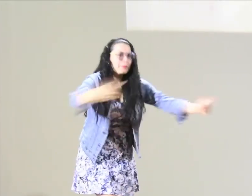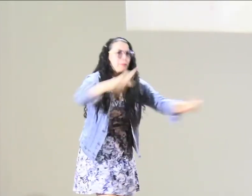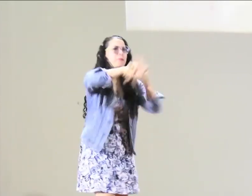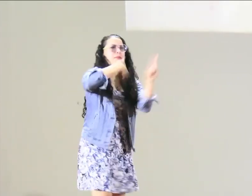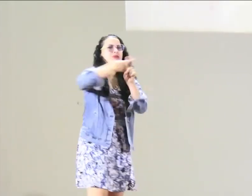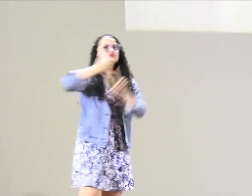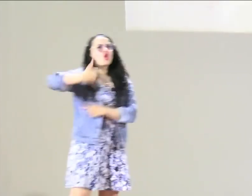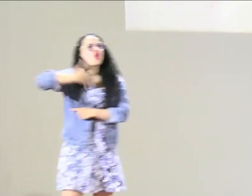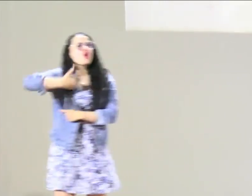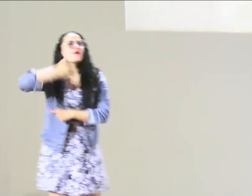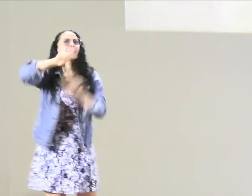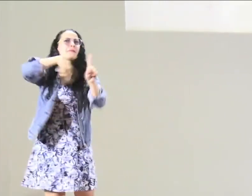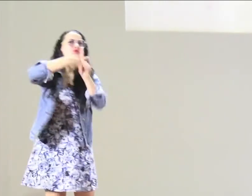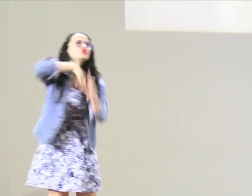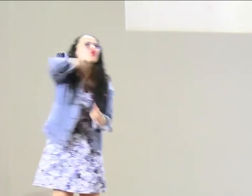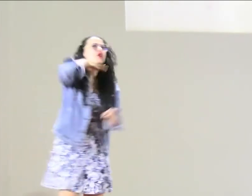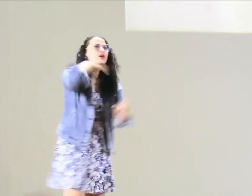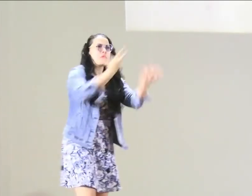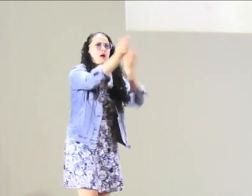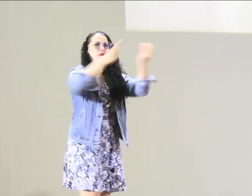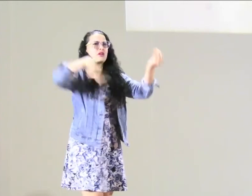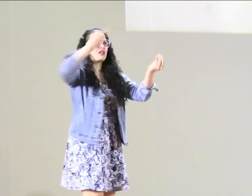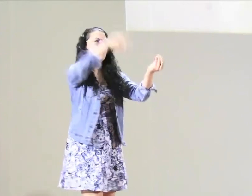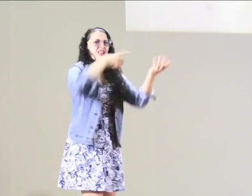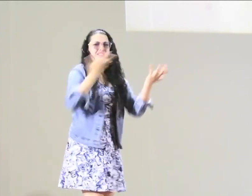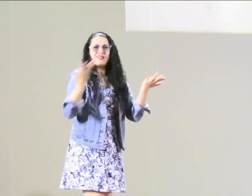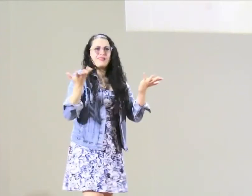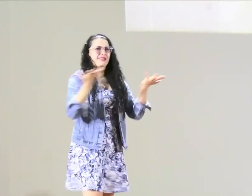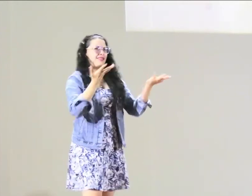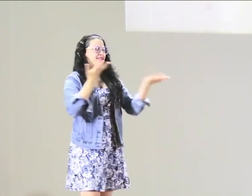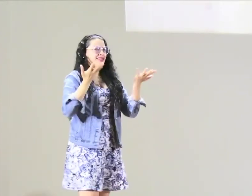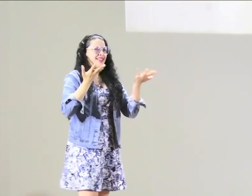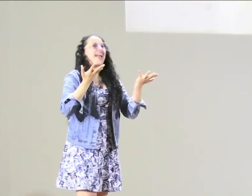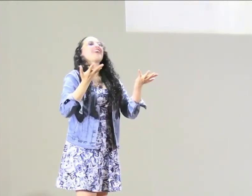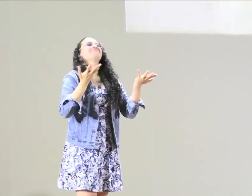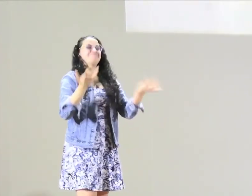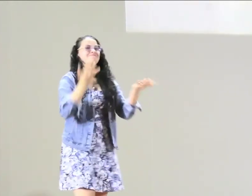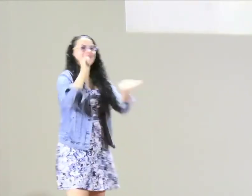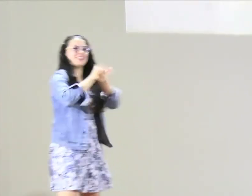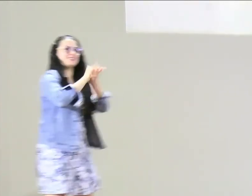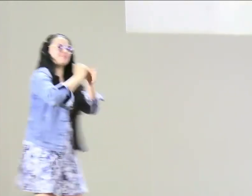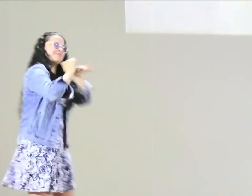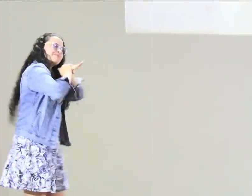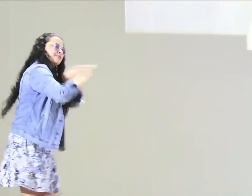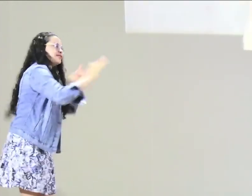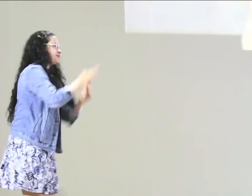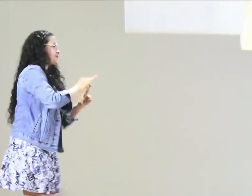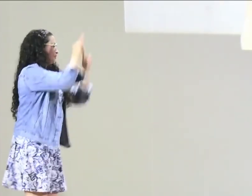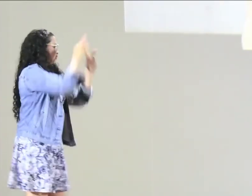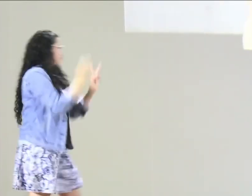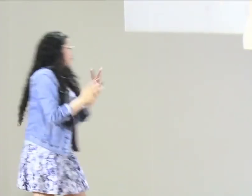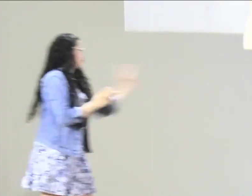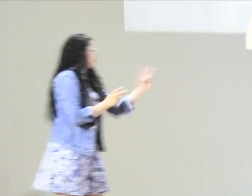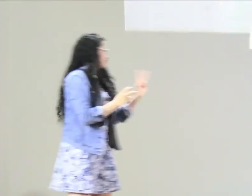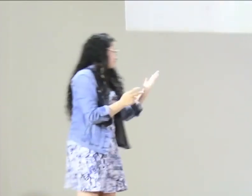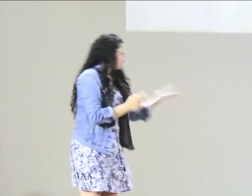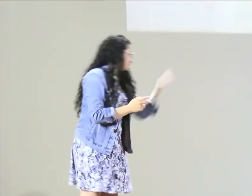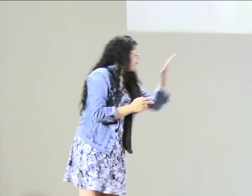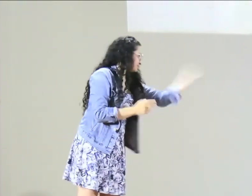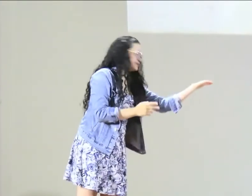educativos. ¿Qué ha pasado con los niños en los colegios? ¿Qué ha pasado con los jóvenes, con nuestros adolescentes? ¿Qué ha pasado? Bien, entonces, por eso